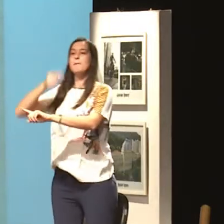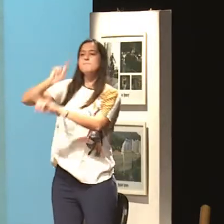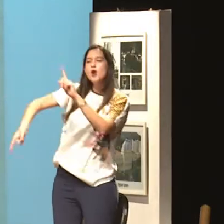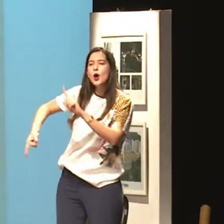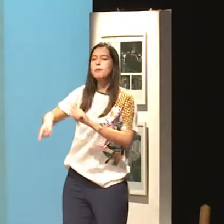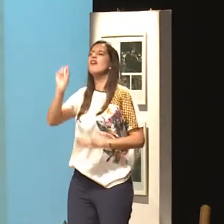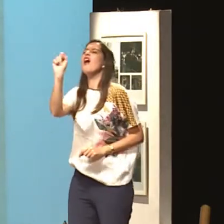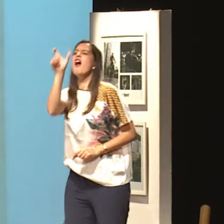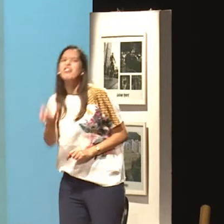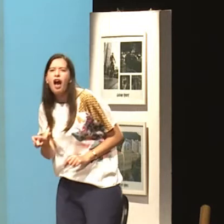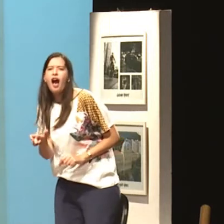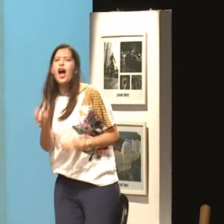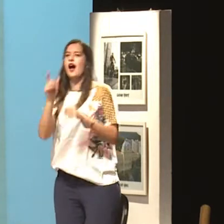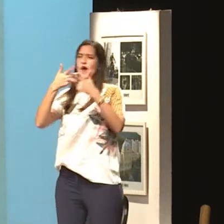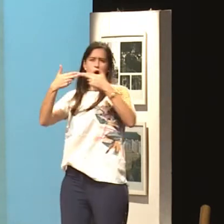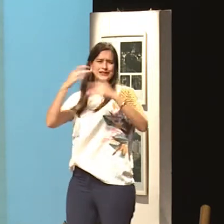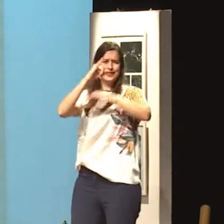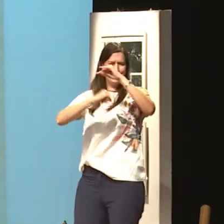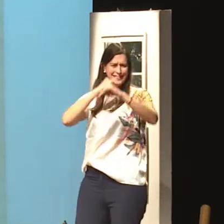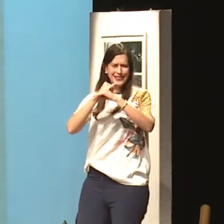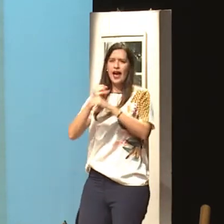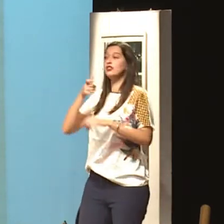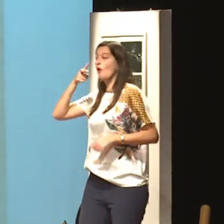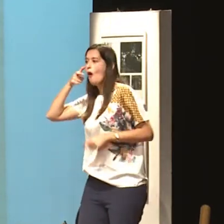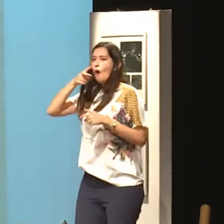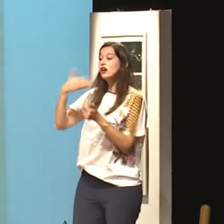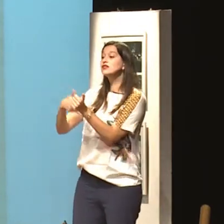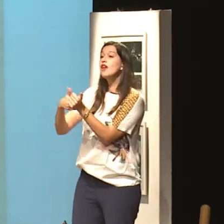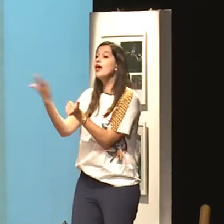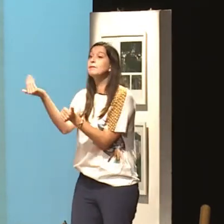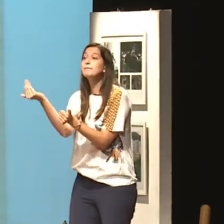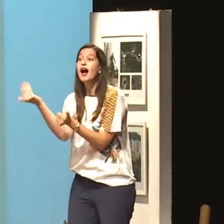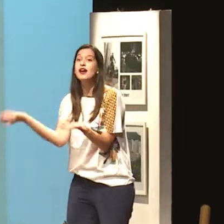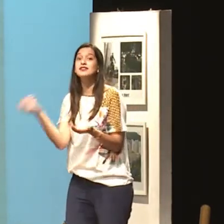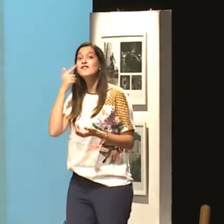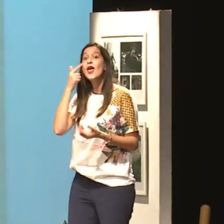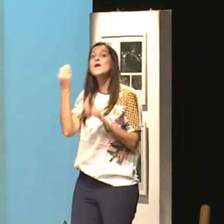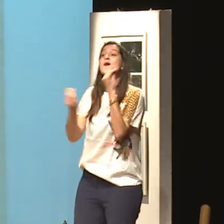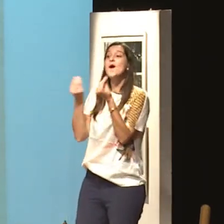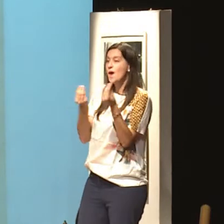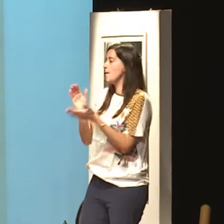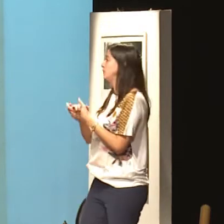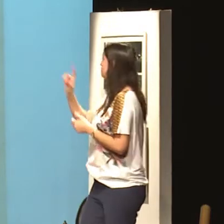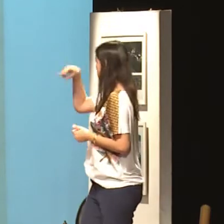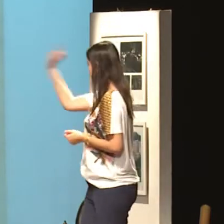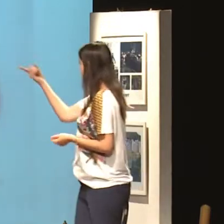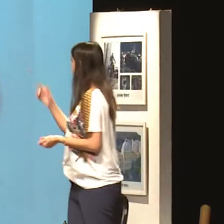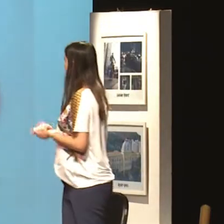vendo? Proibir de se relacionar com certas pessoas, me dá a sua senha, eu quero saber a sua senha, eu preciso ter